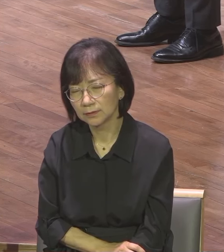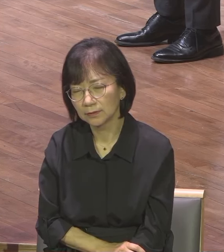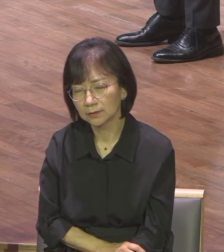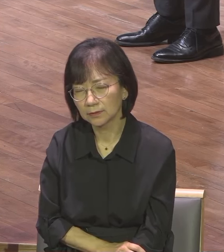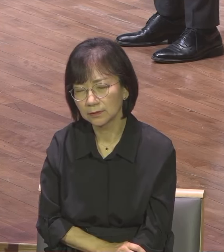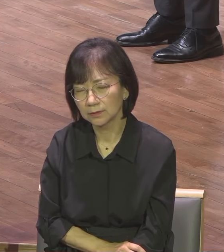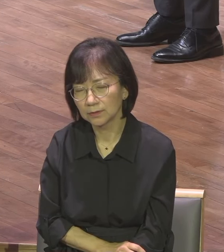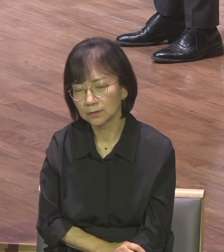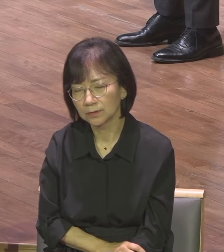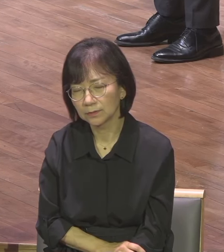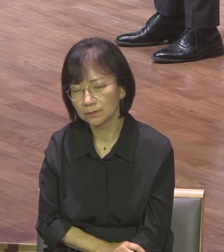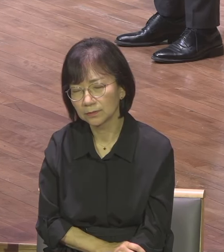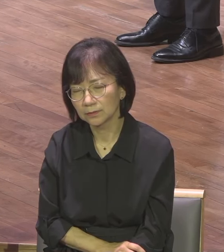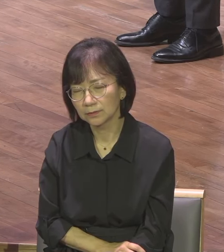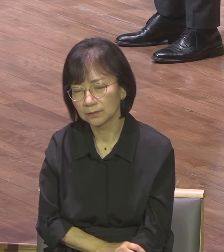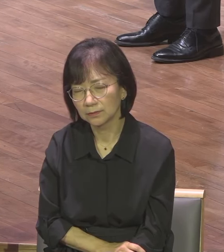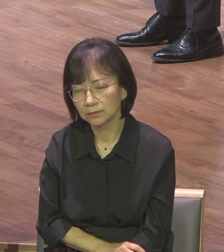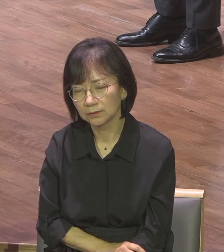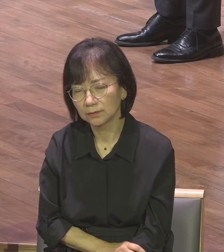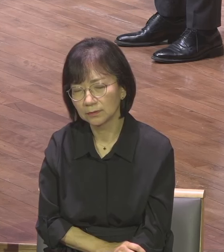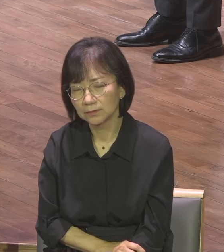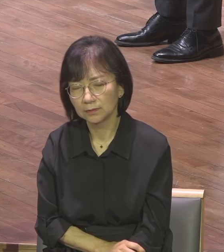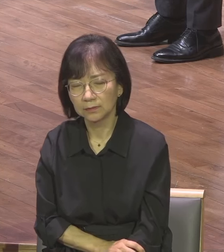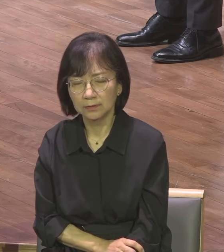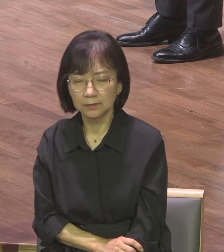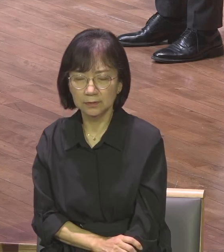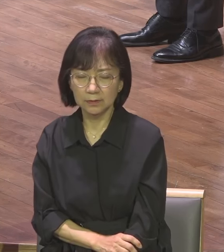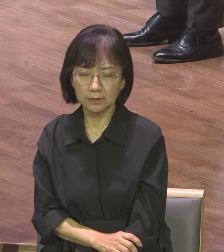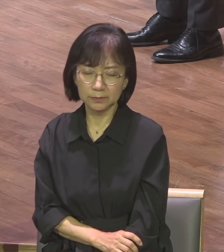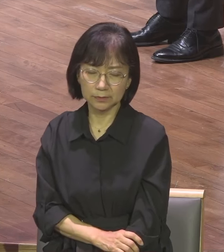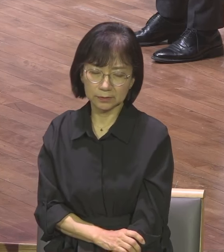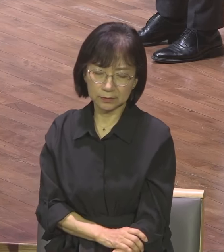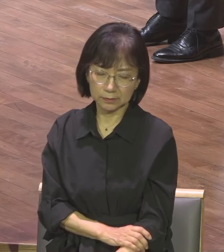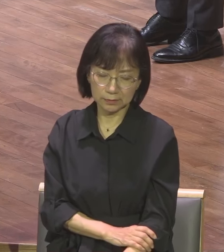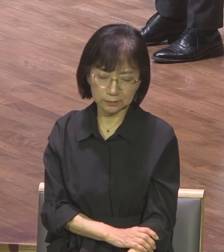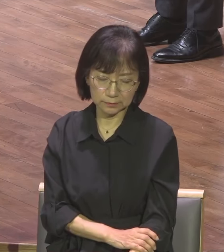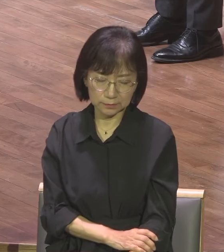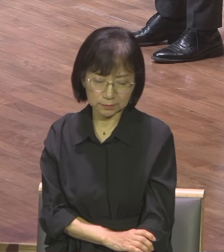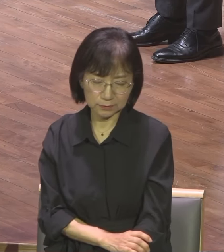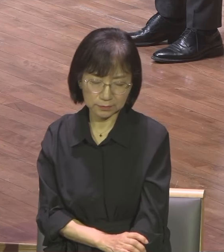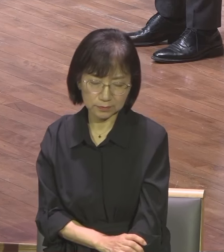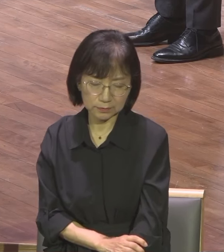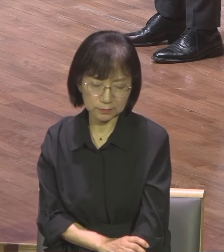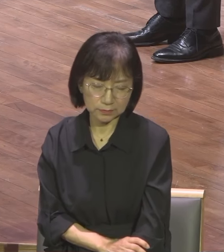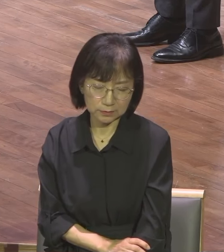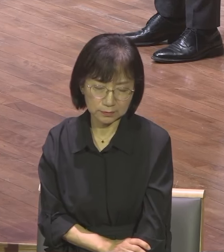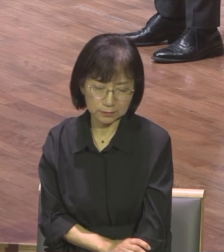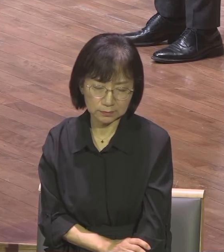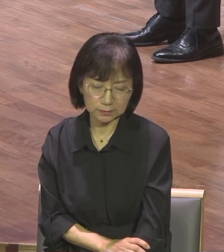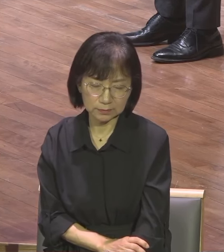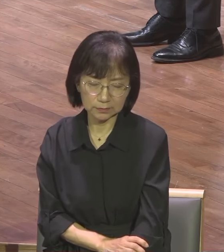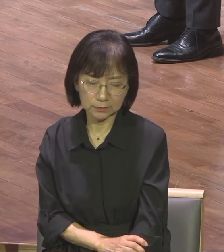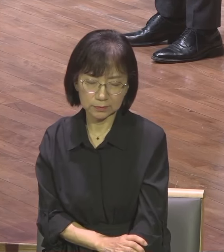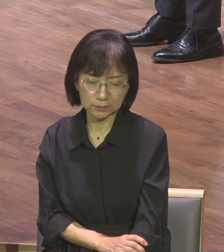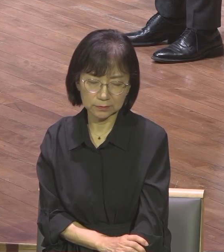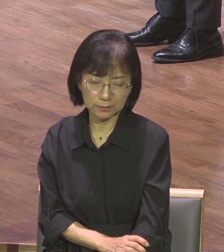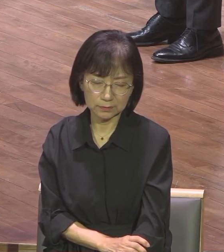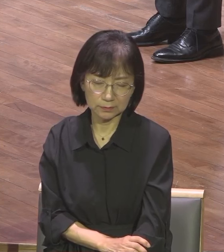버려지하여 주시옵소서 하나님의 성령으로 온전히 거듭나기를 원합니다 아울의 고백처럼 예배서 일장의 고백처럼